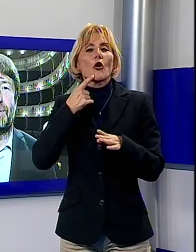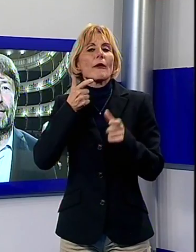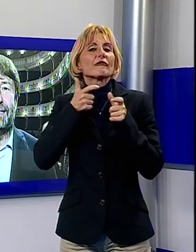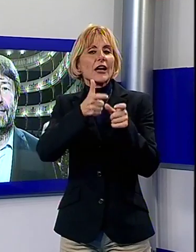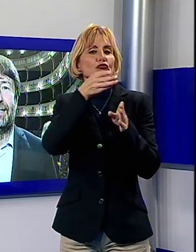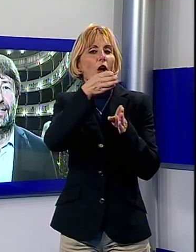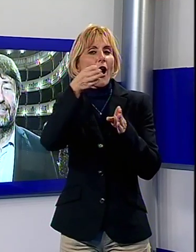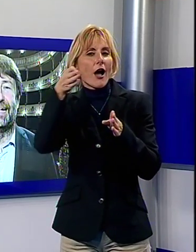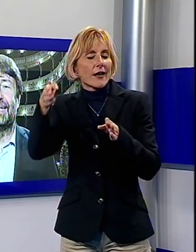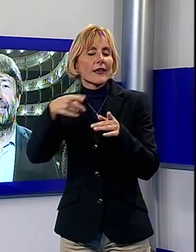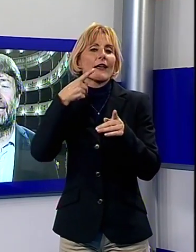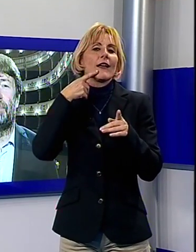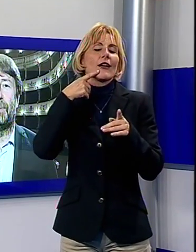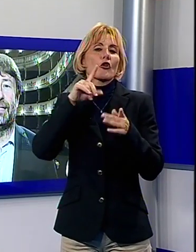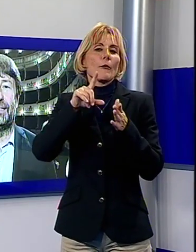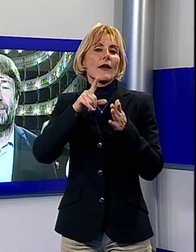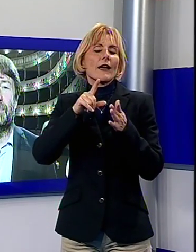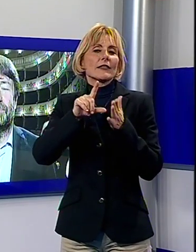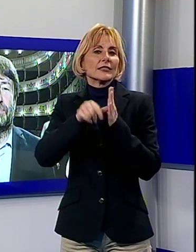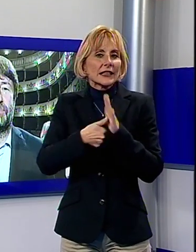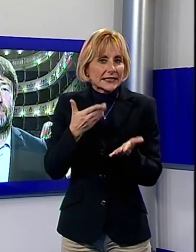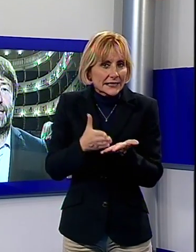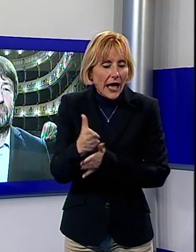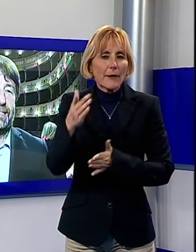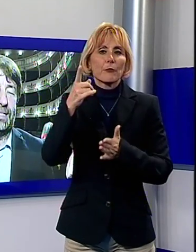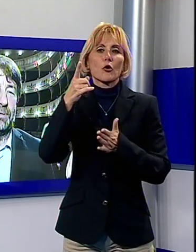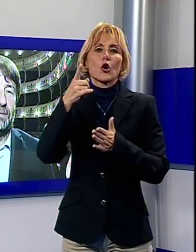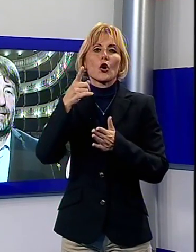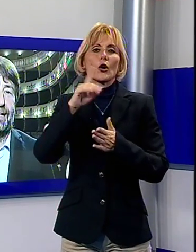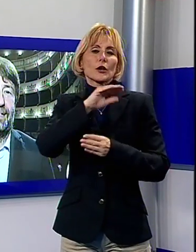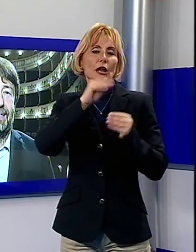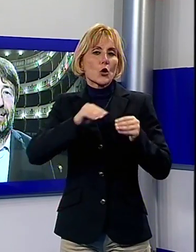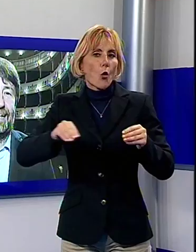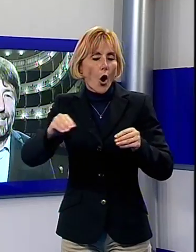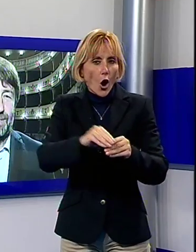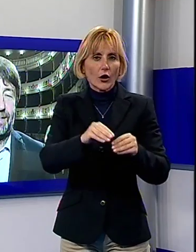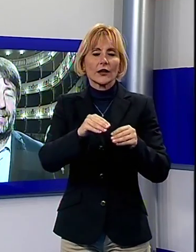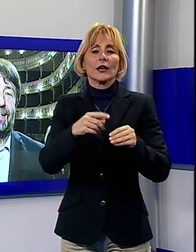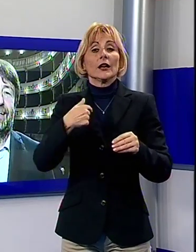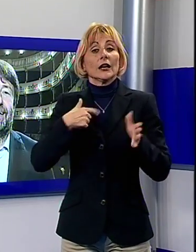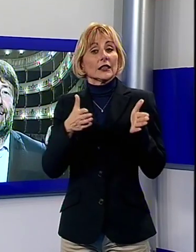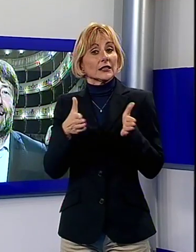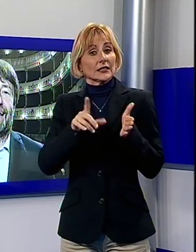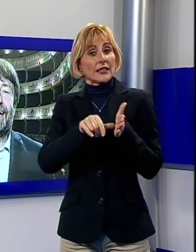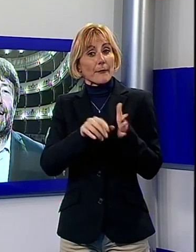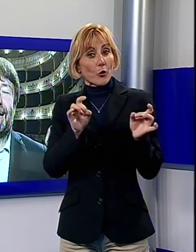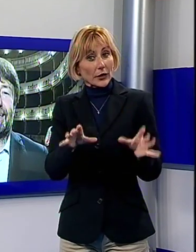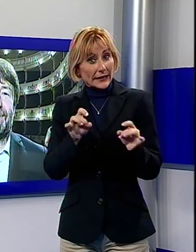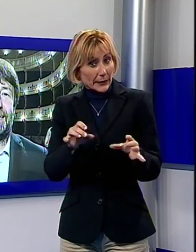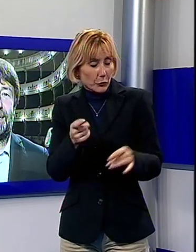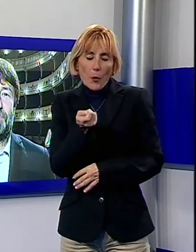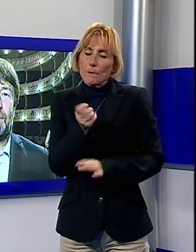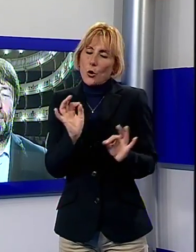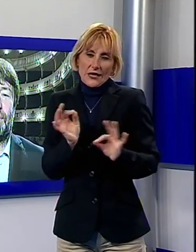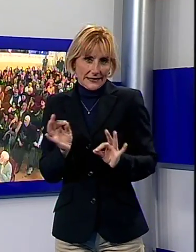altre persone, andare in altri tempi, quindi io negli spazi naturalmente che riesco a raggranellare